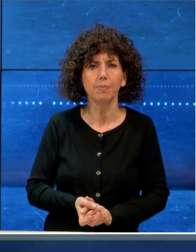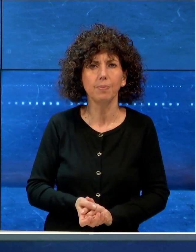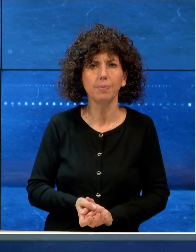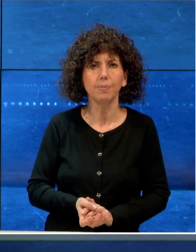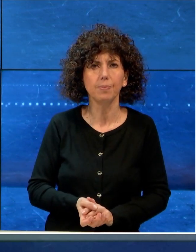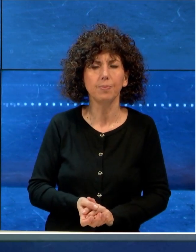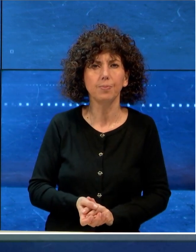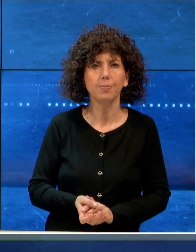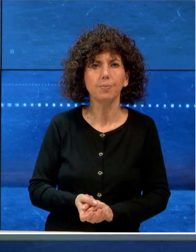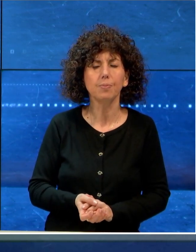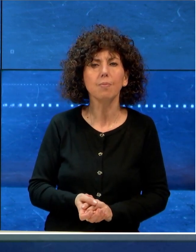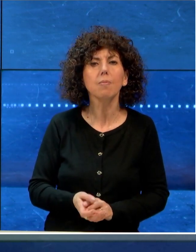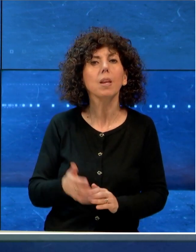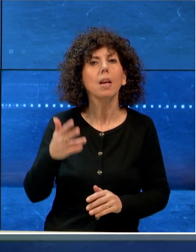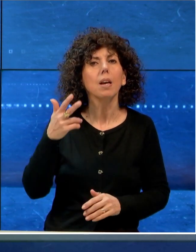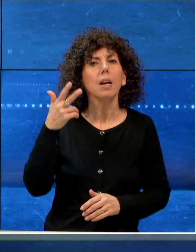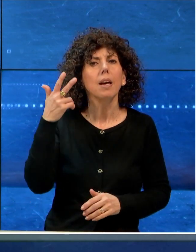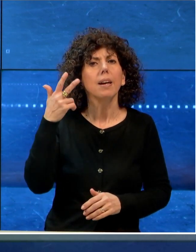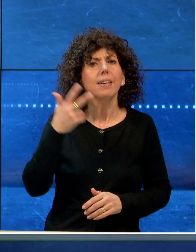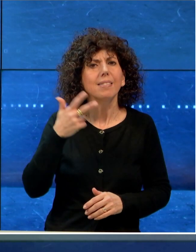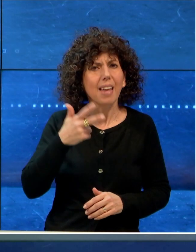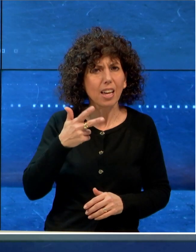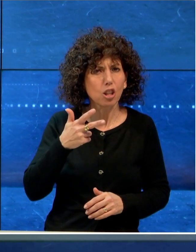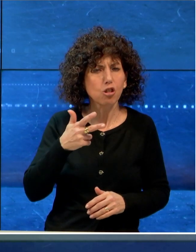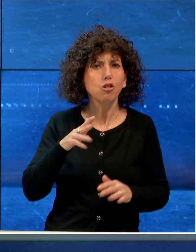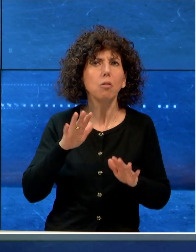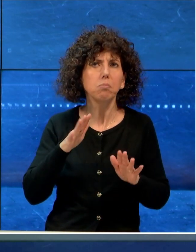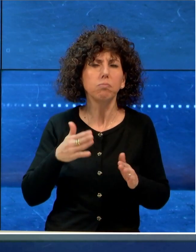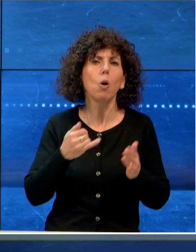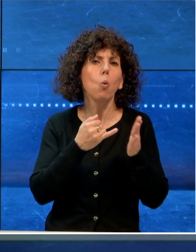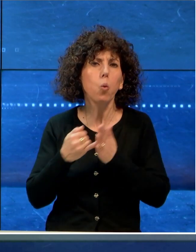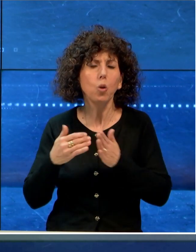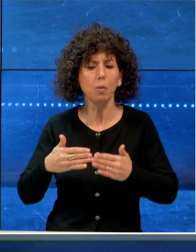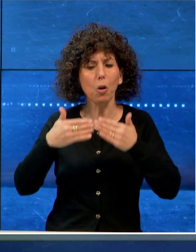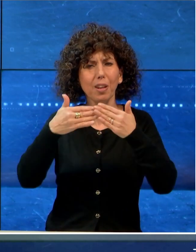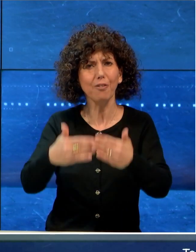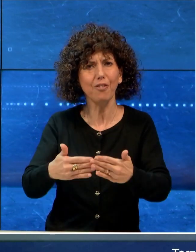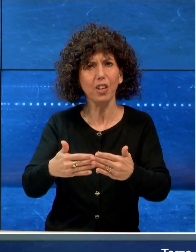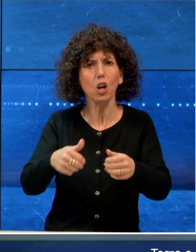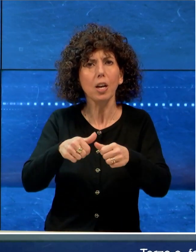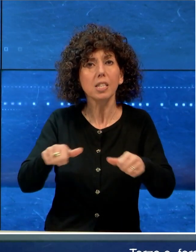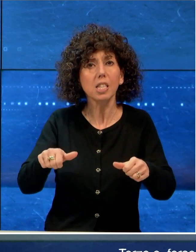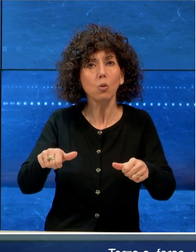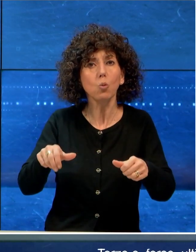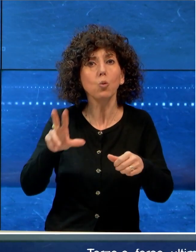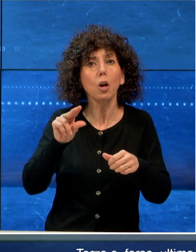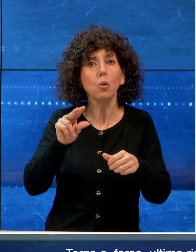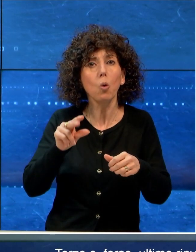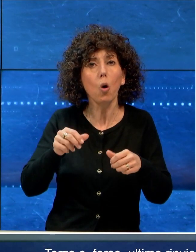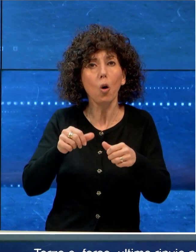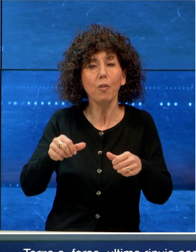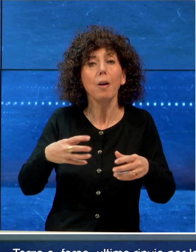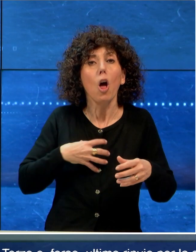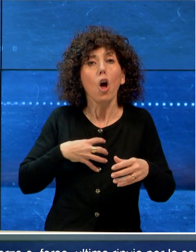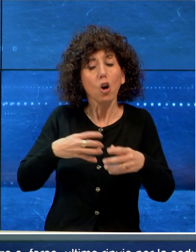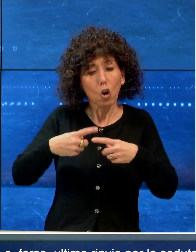Terzo e forse ultimo rinvio per la seduta di rinnovo ed insediamento delle